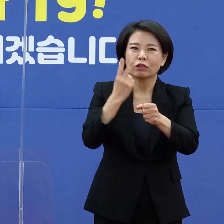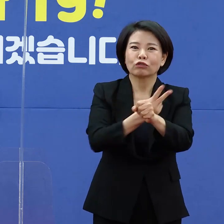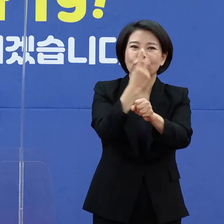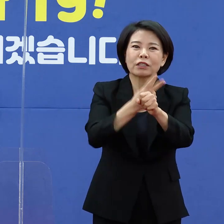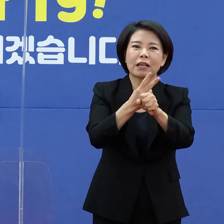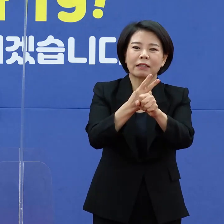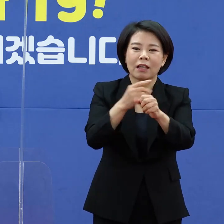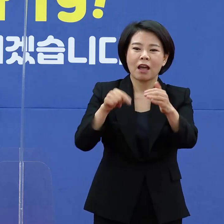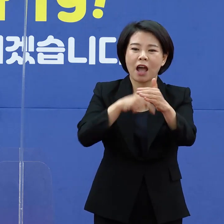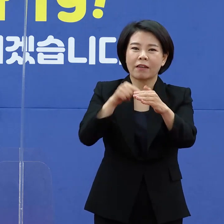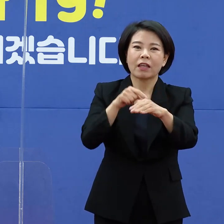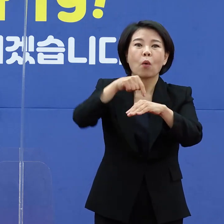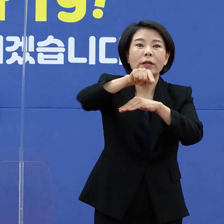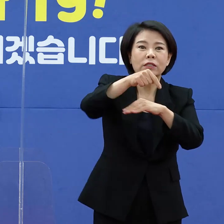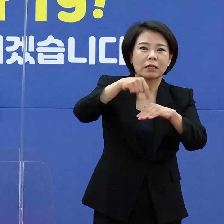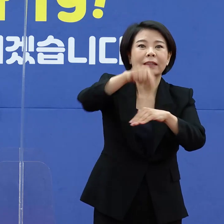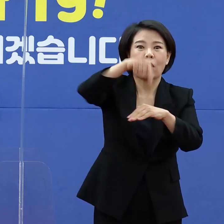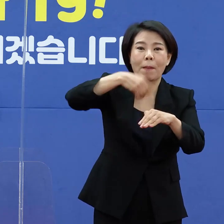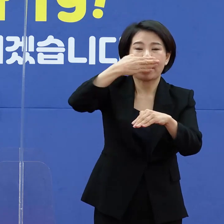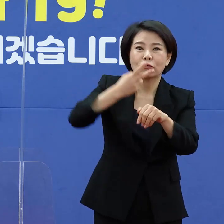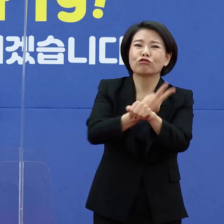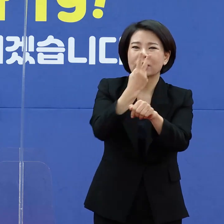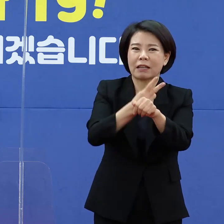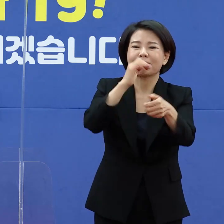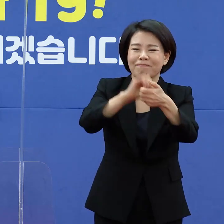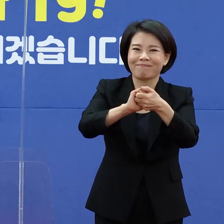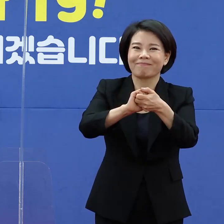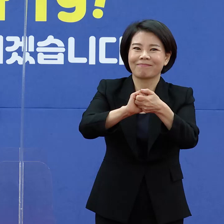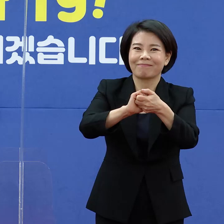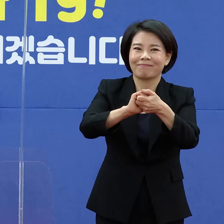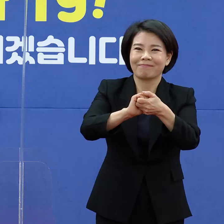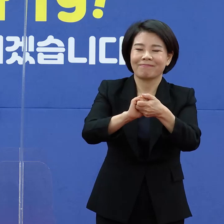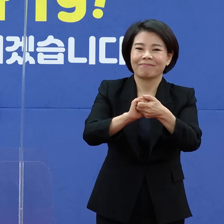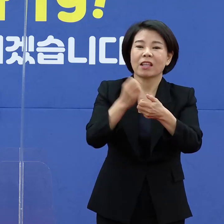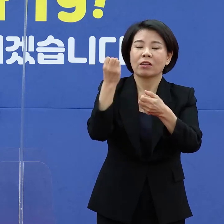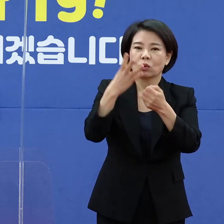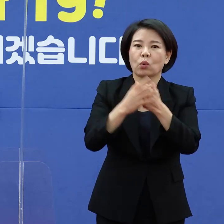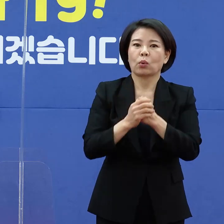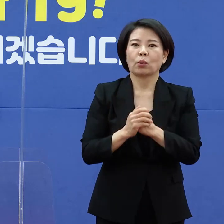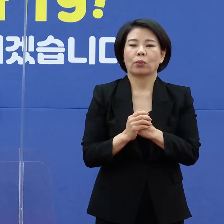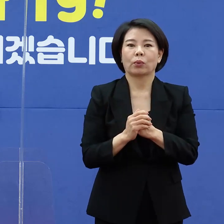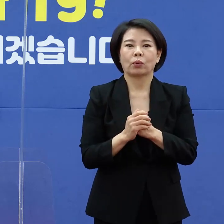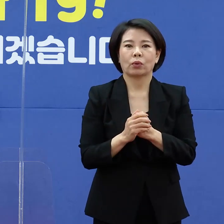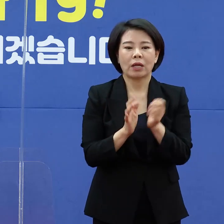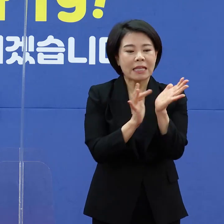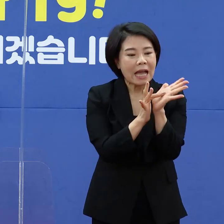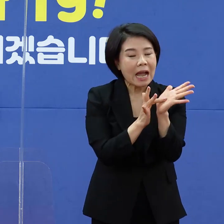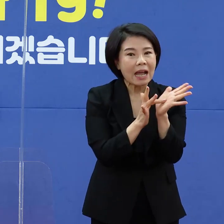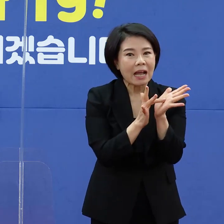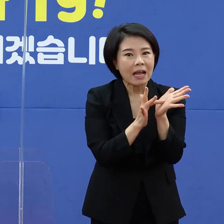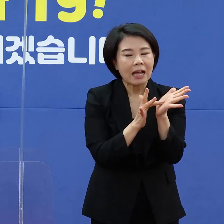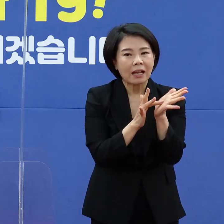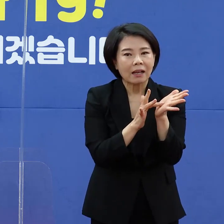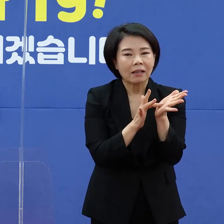외출이 가능합니다. 그런데 그 외출 자체는 제한적이라고 말씀드렸고 의약품을